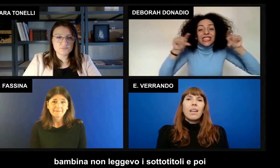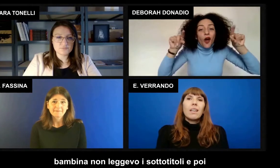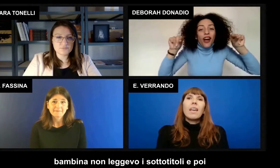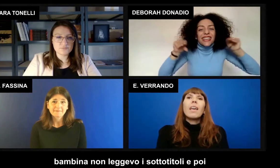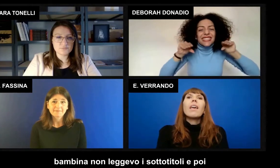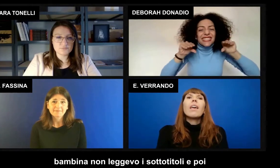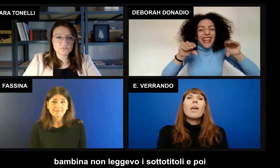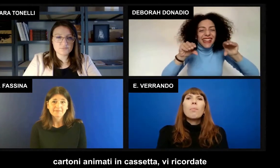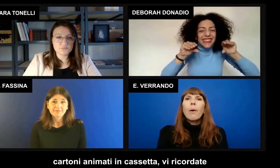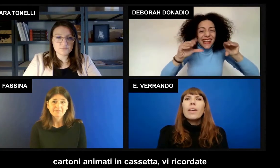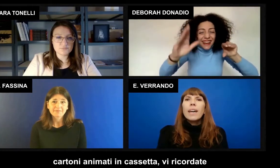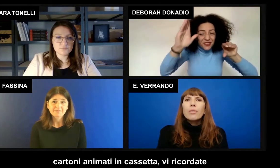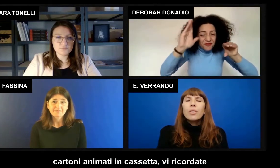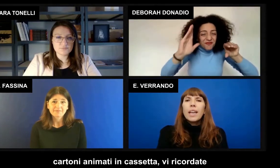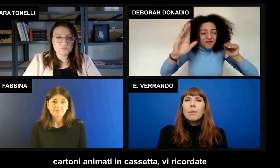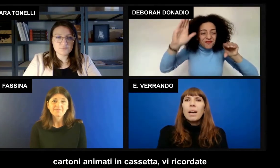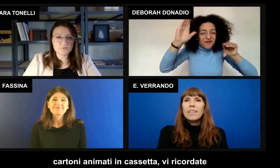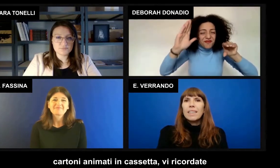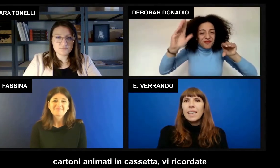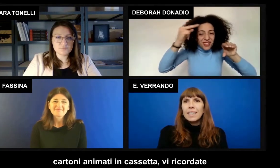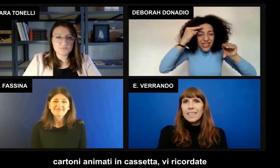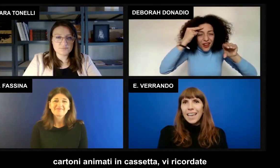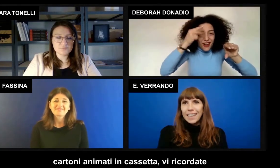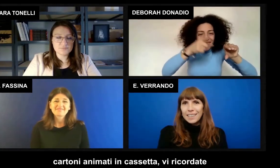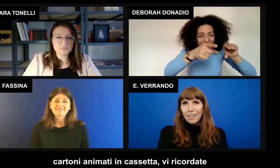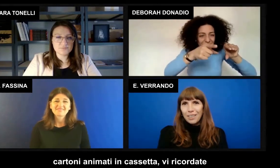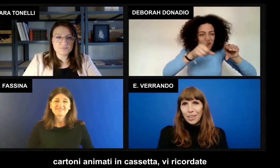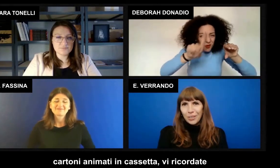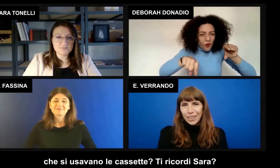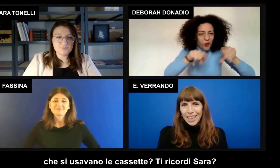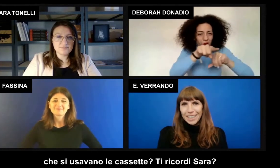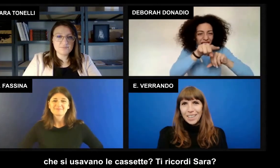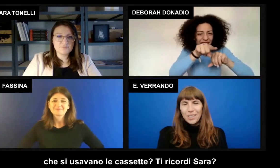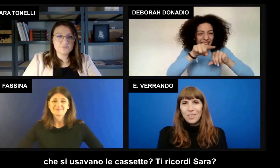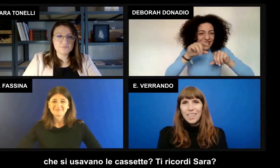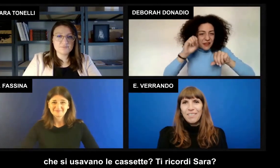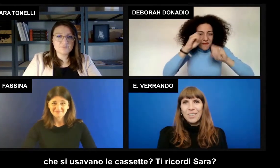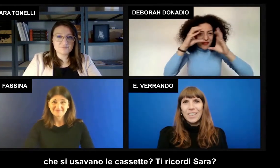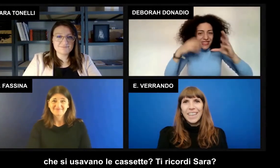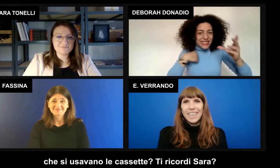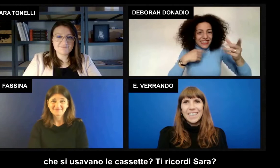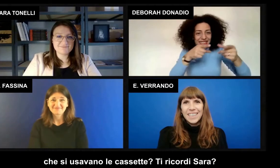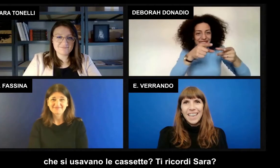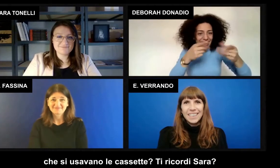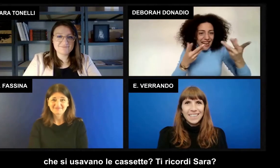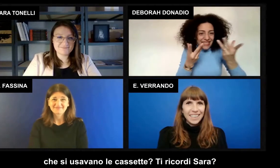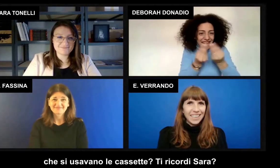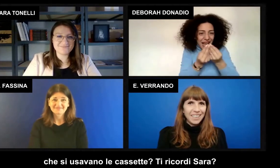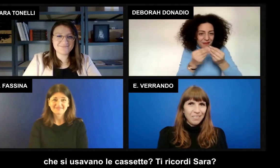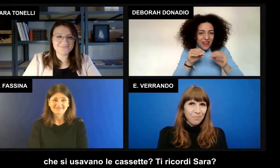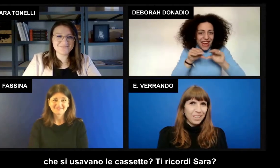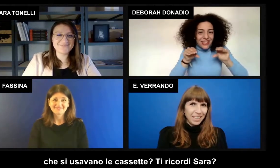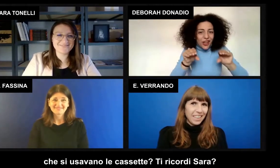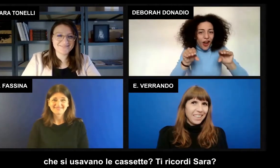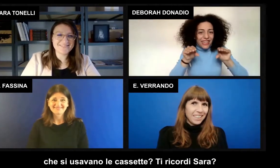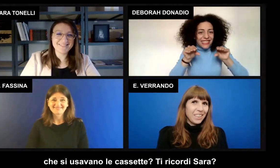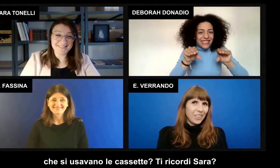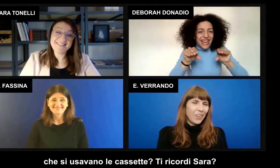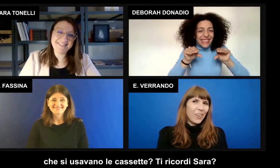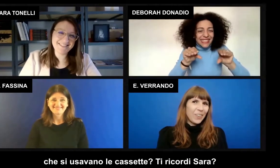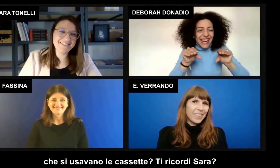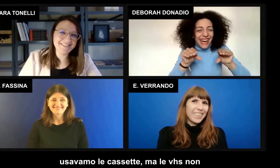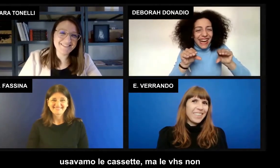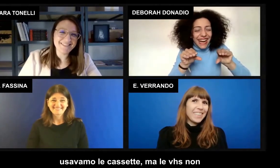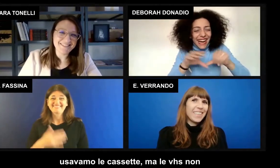E poi i cartoni animati in cassetta, vi ricordate che si usavano le cassette? Ti